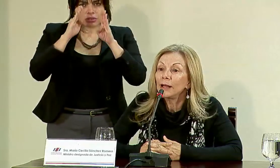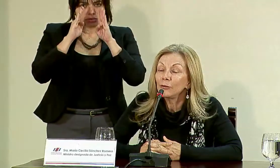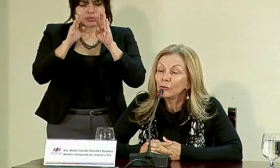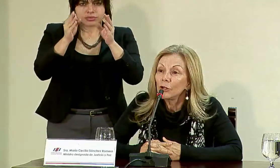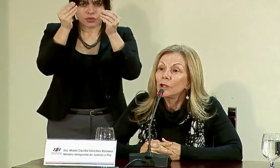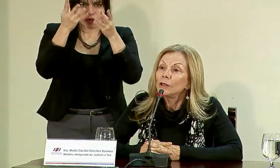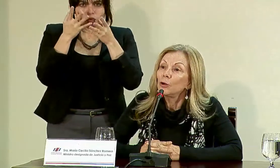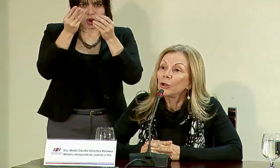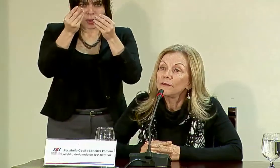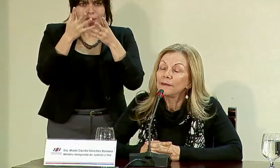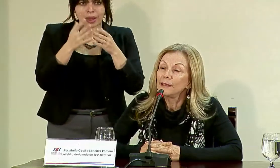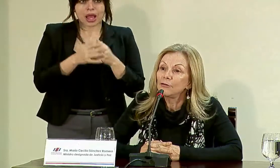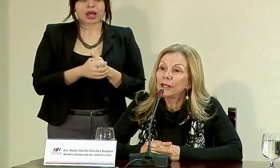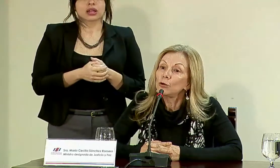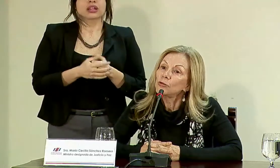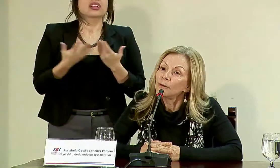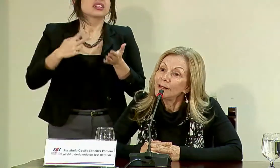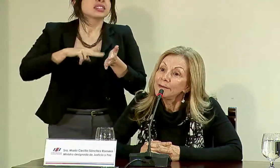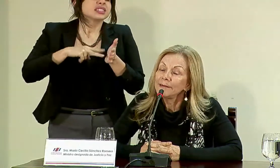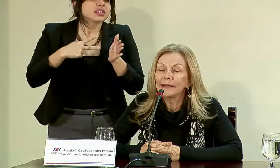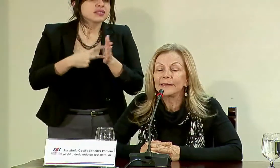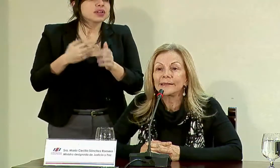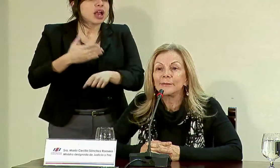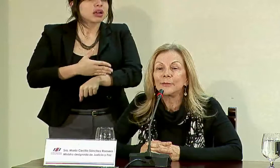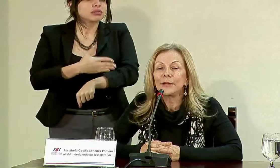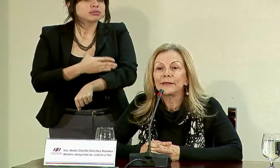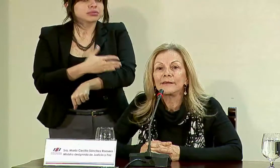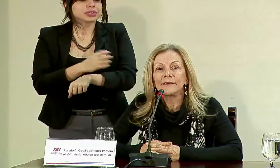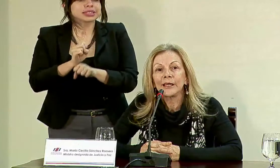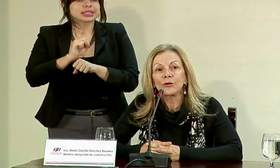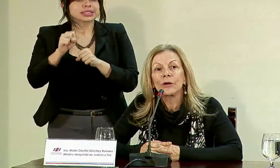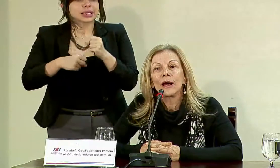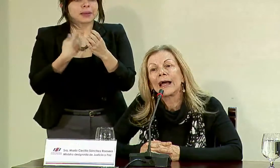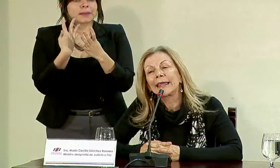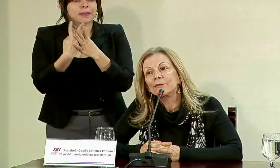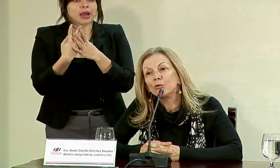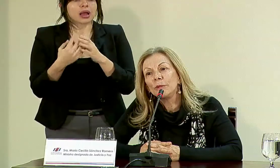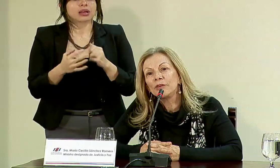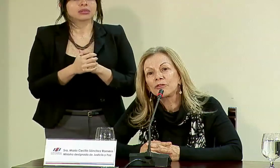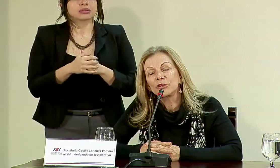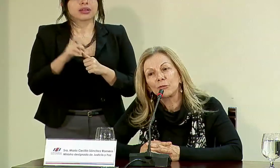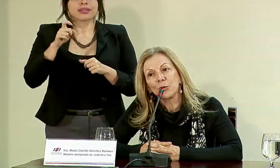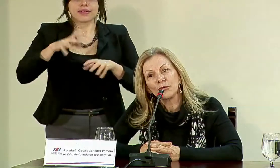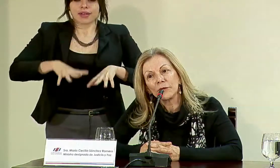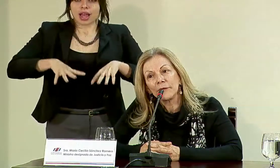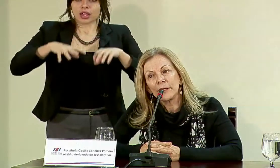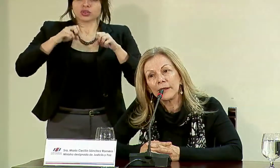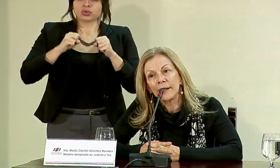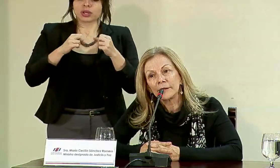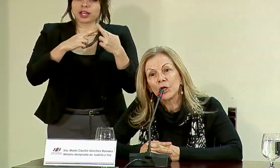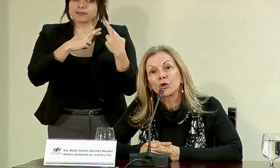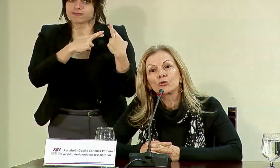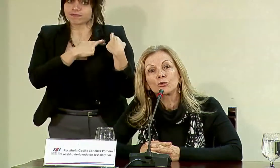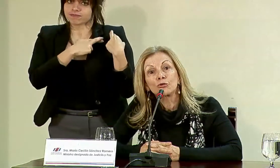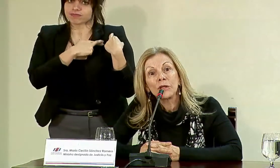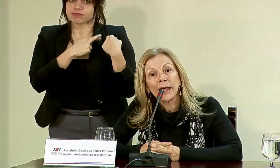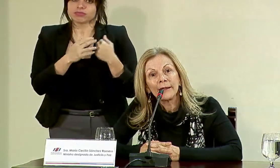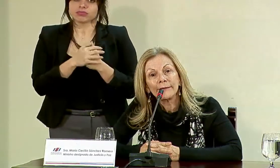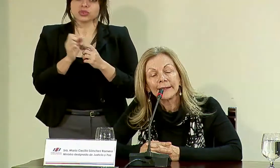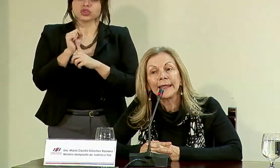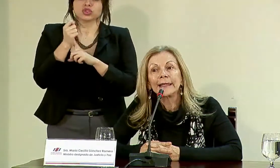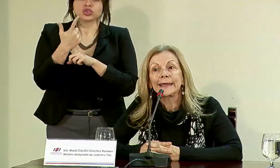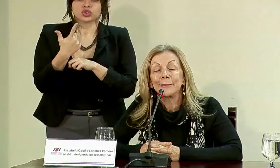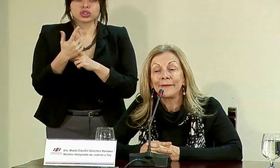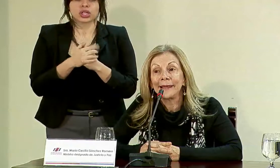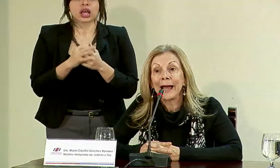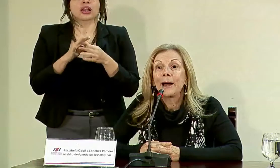informados de lo que significan los avances en el sistema penitenciario, hay que asumir responsabilidades sociales